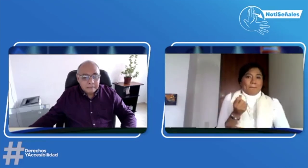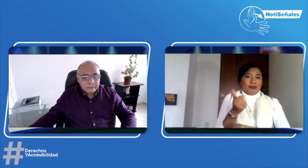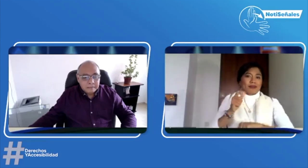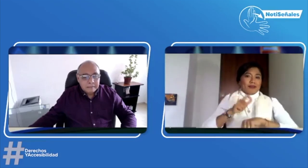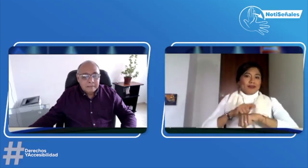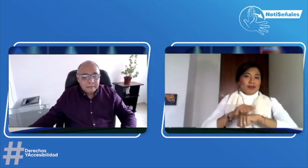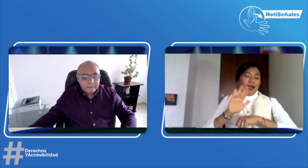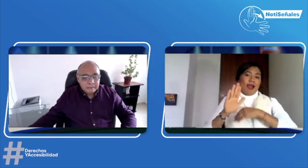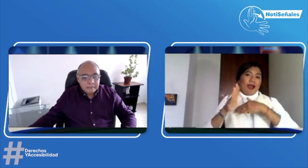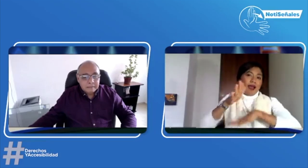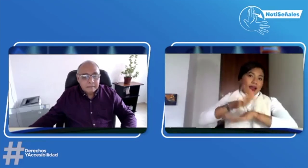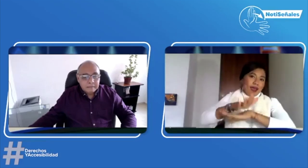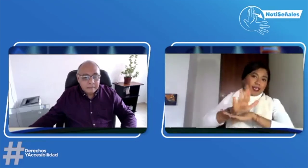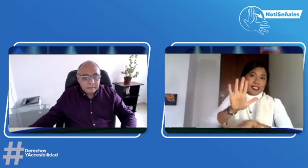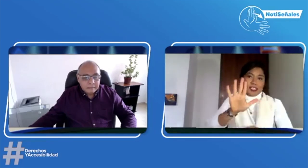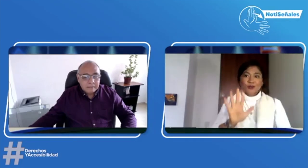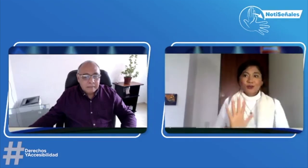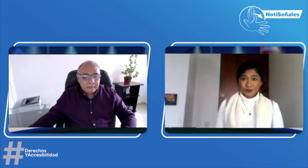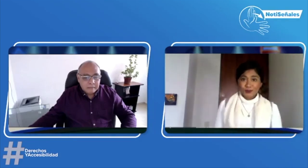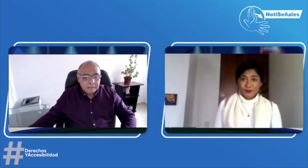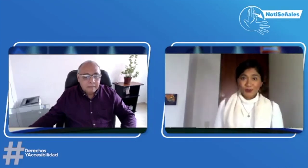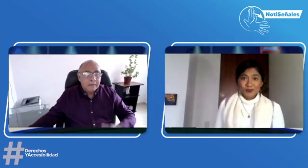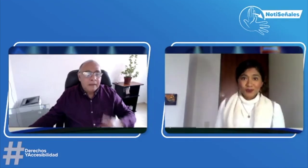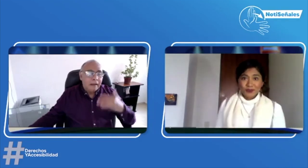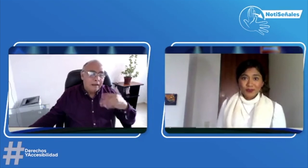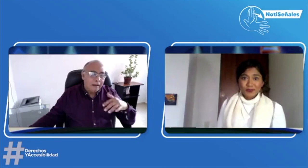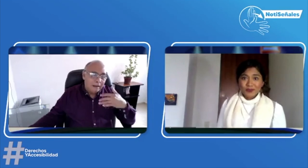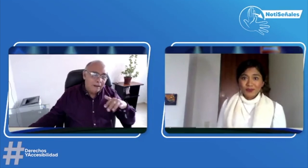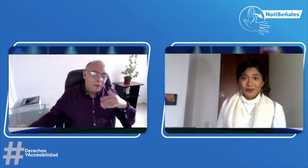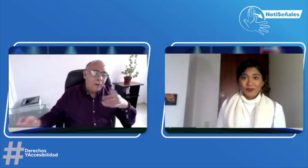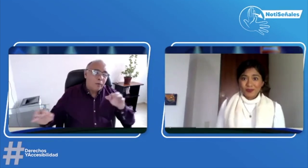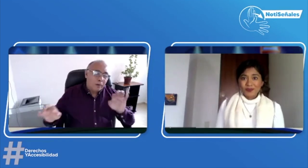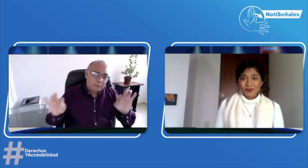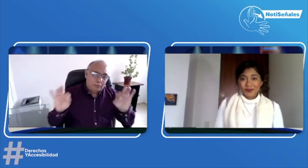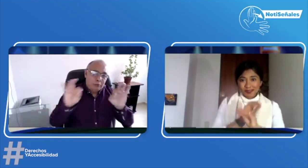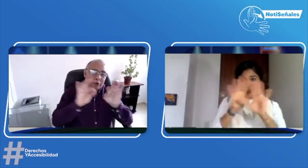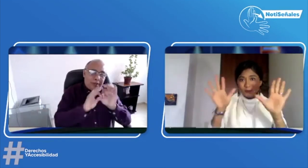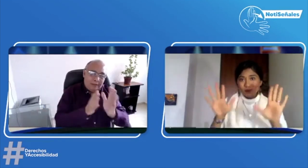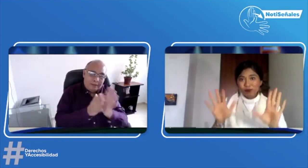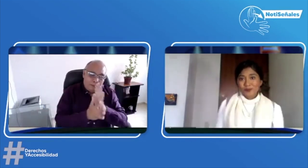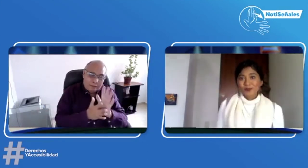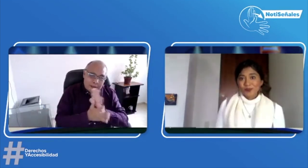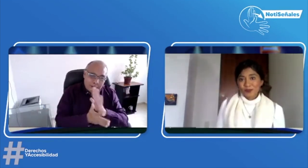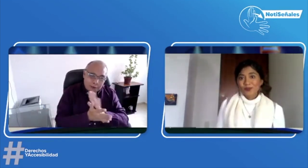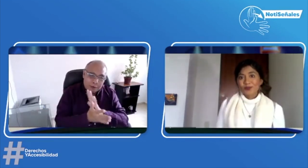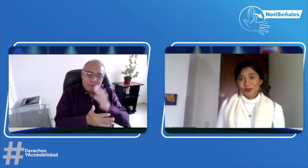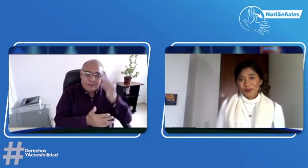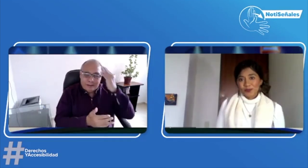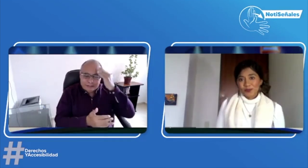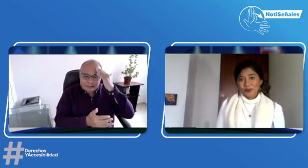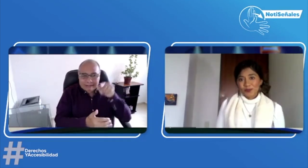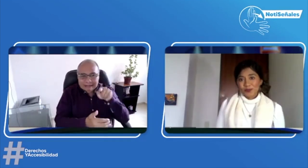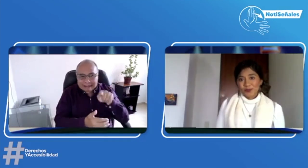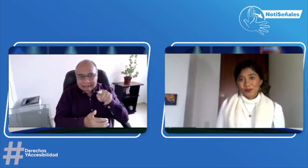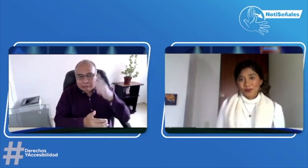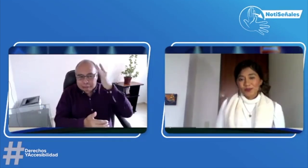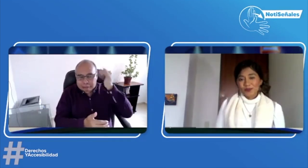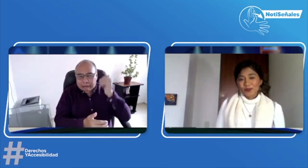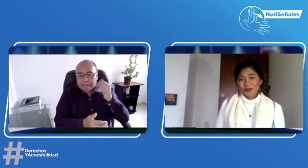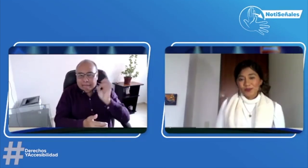todo el día, obviamente, sería sobre todo a las cinco de la tarde que se hace el cierre. Eso es muy importante, lo que nos cuenta,